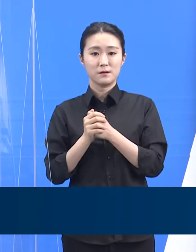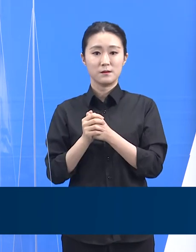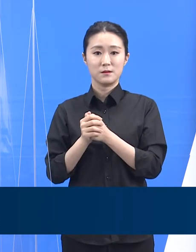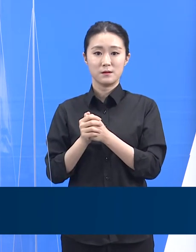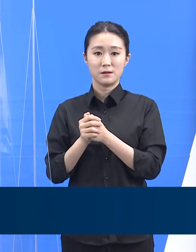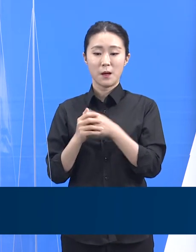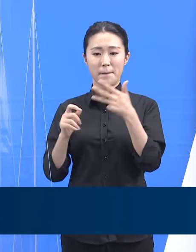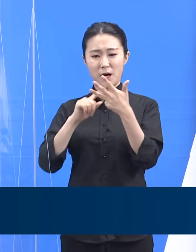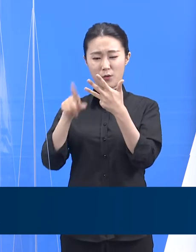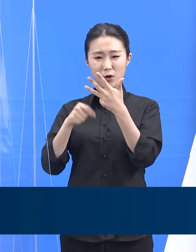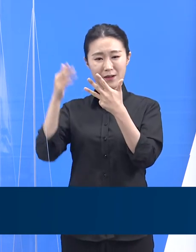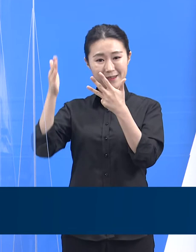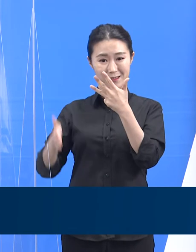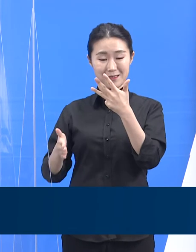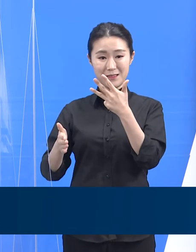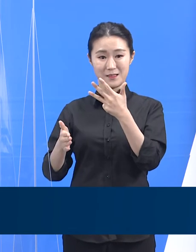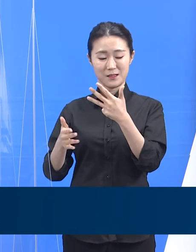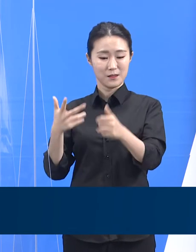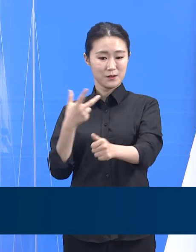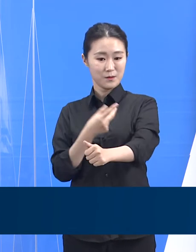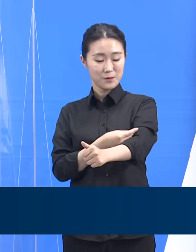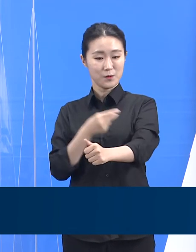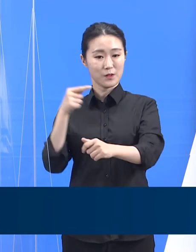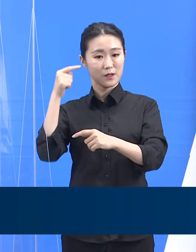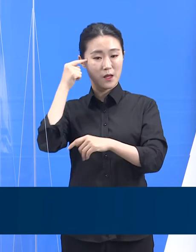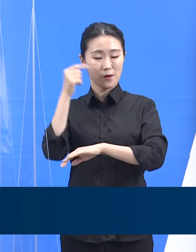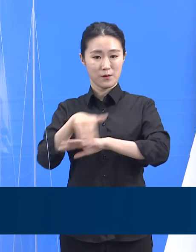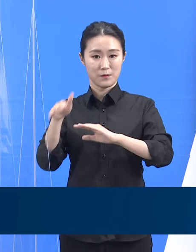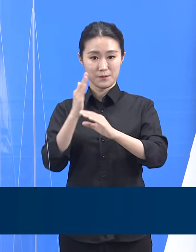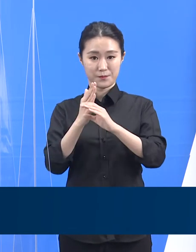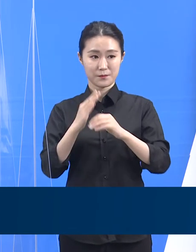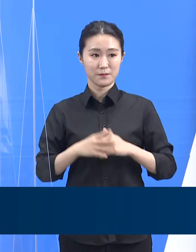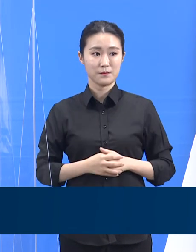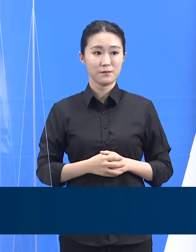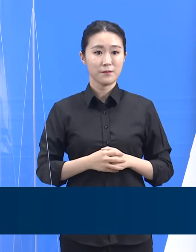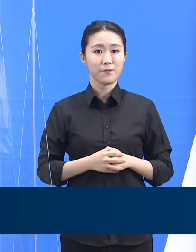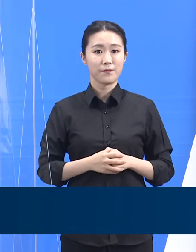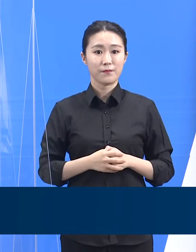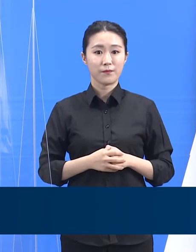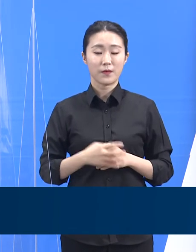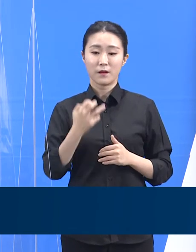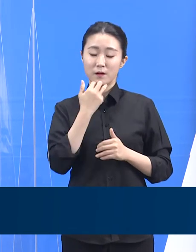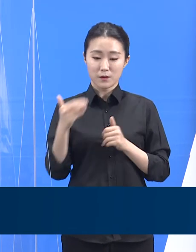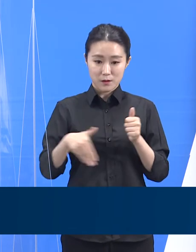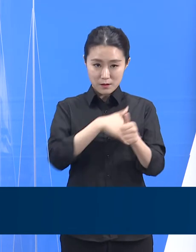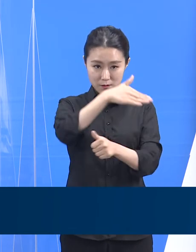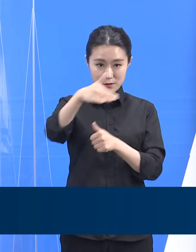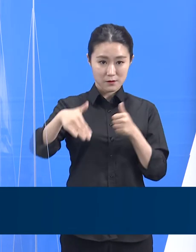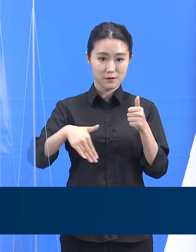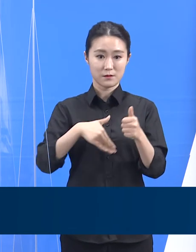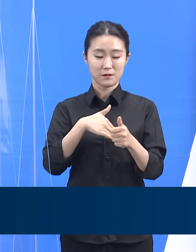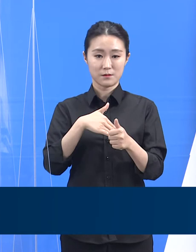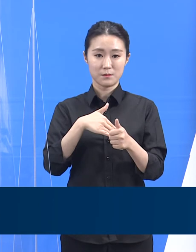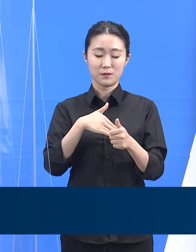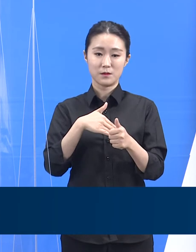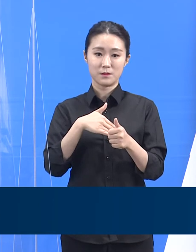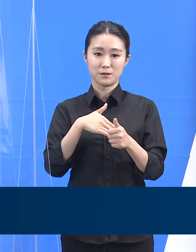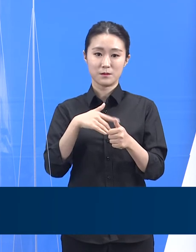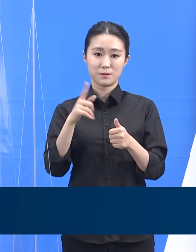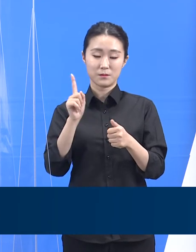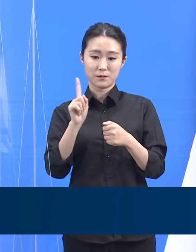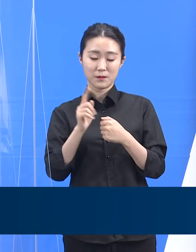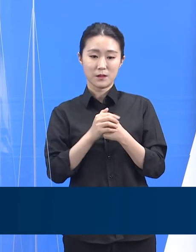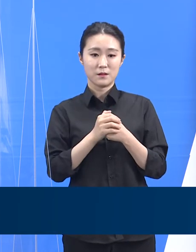수도권 55세에서 59세의 경우 접종 첫째 주에서 둘째 주인 7월